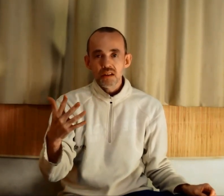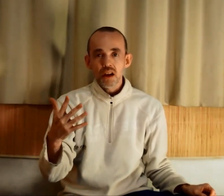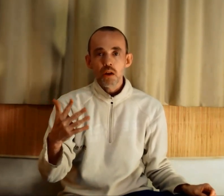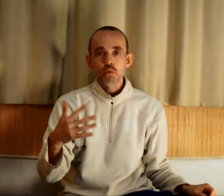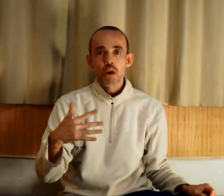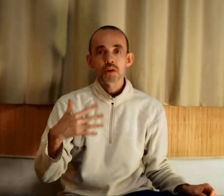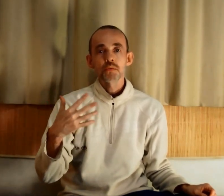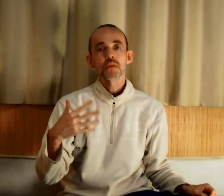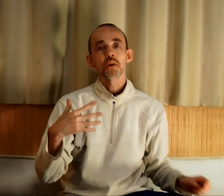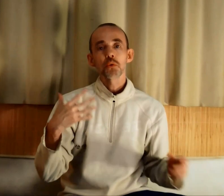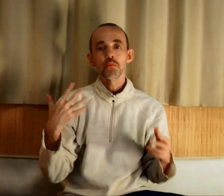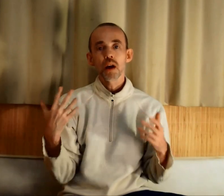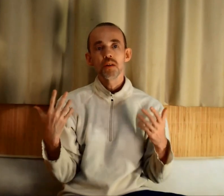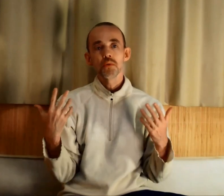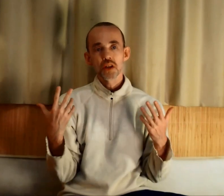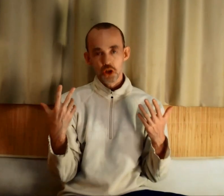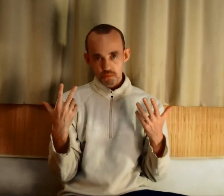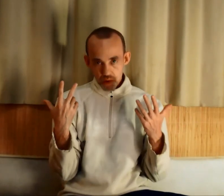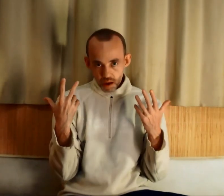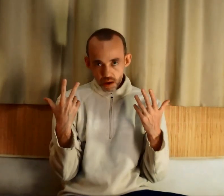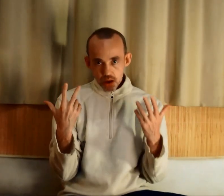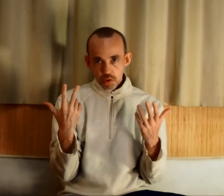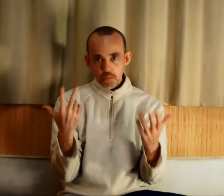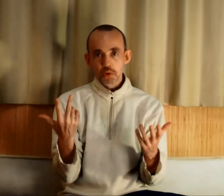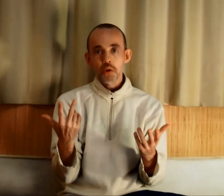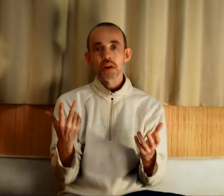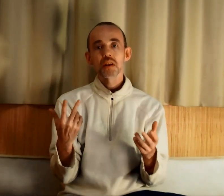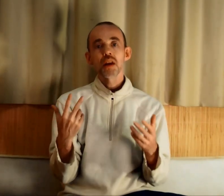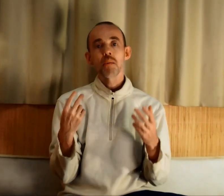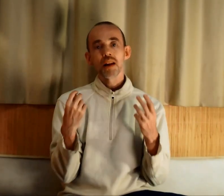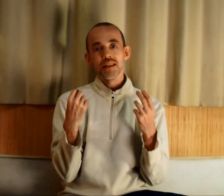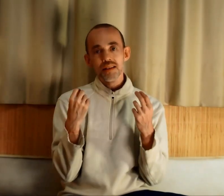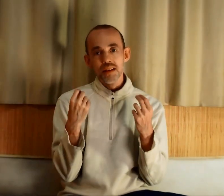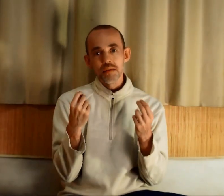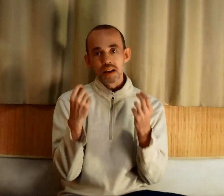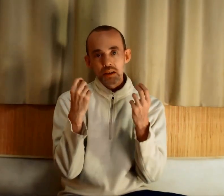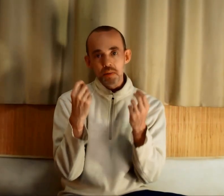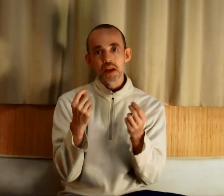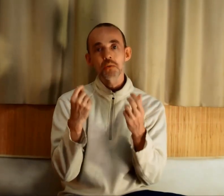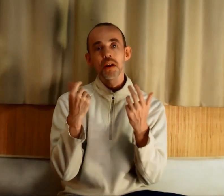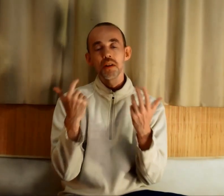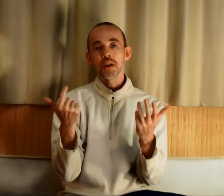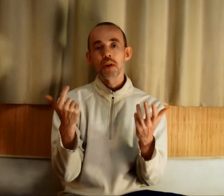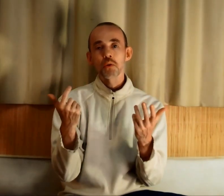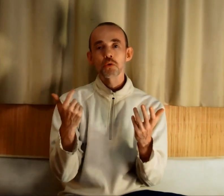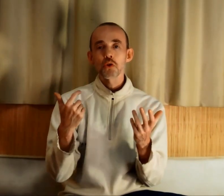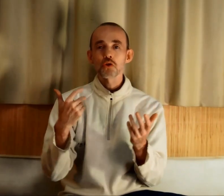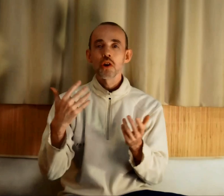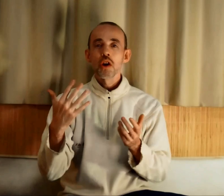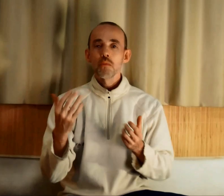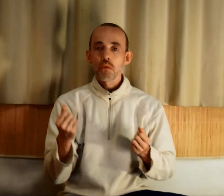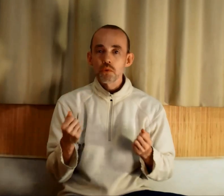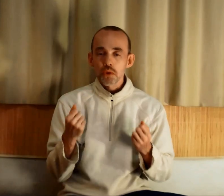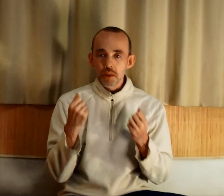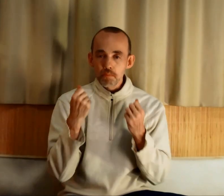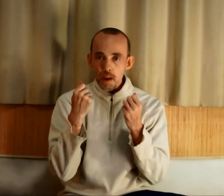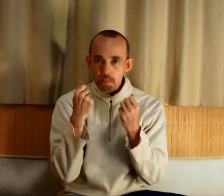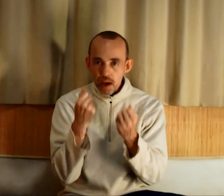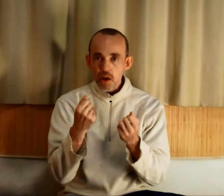intérêt, ou alors si vous avez entendu parler de ces chemins de bonheur véritable, d'éveil spirituel, d'éveil de la conscience, mais vous ne sentez pas prêt